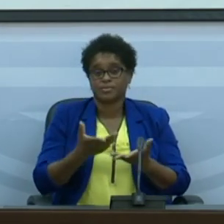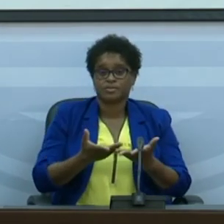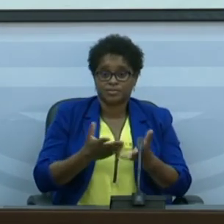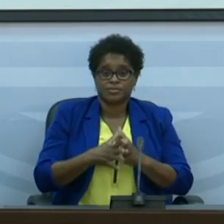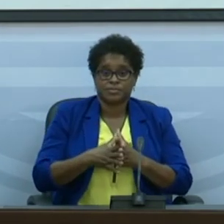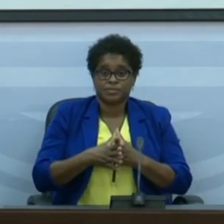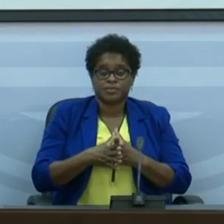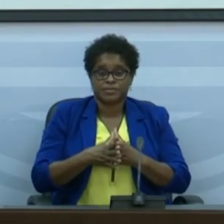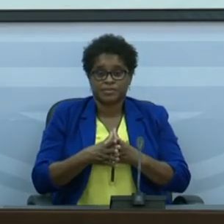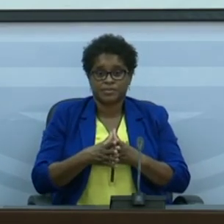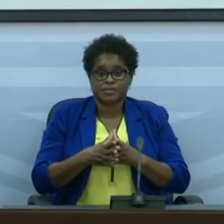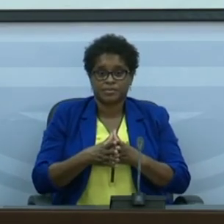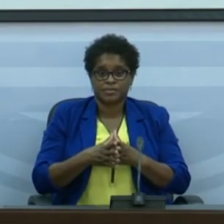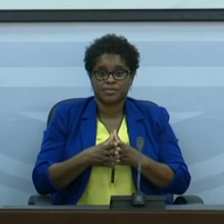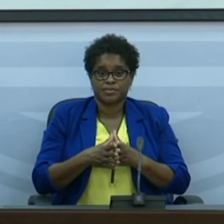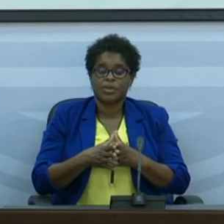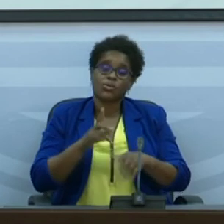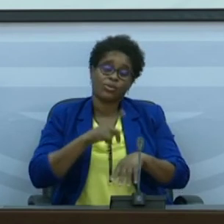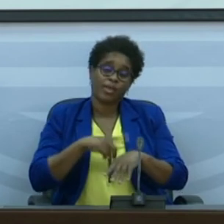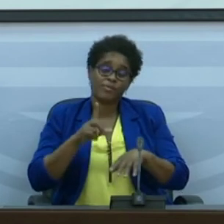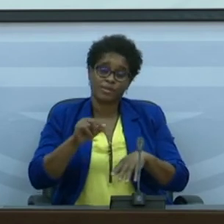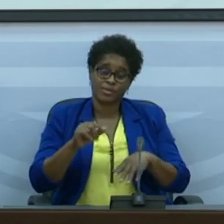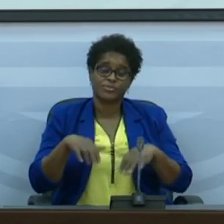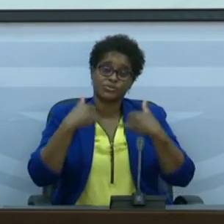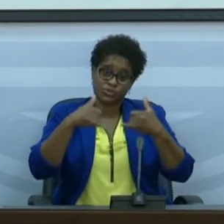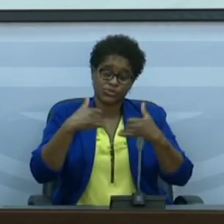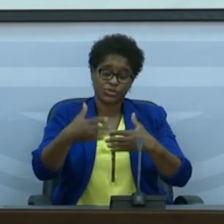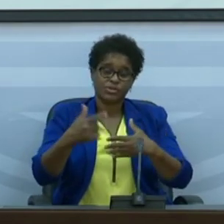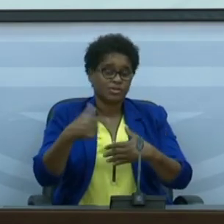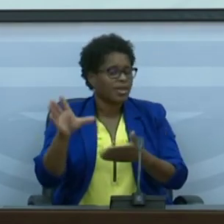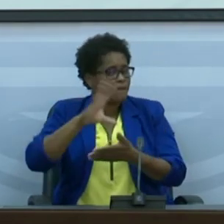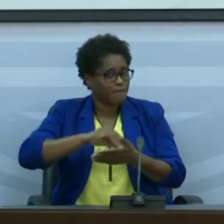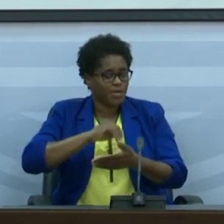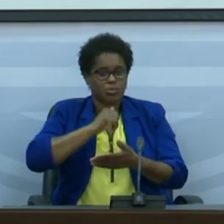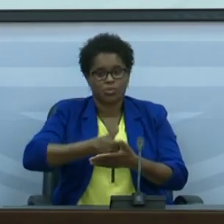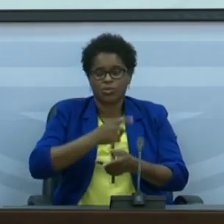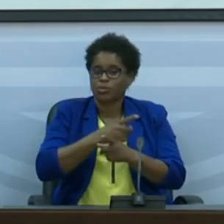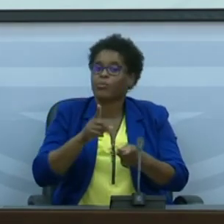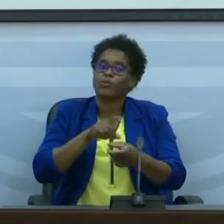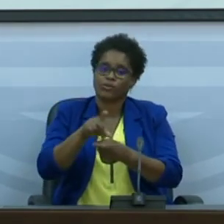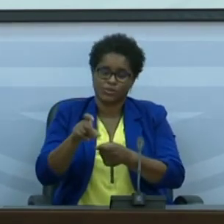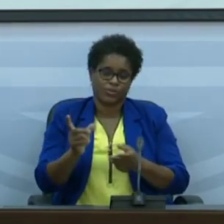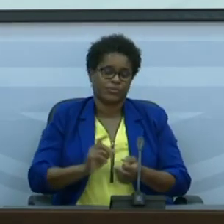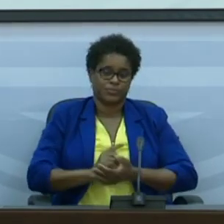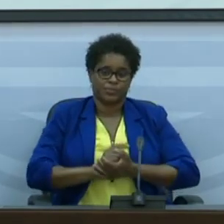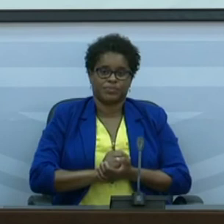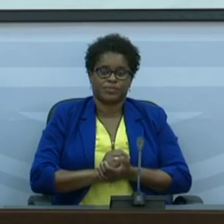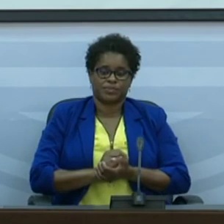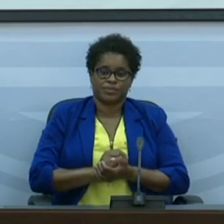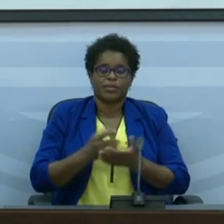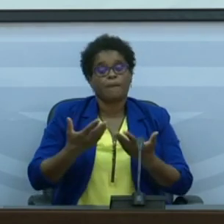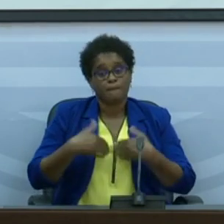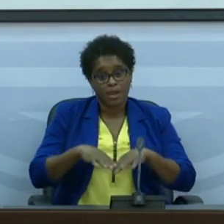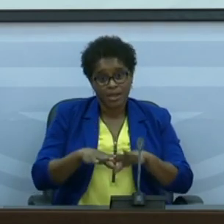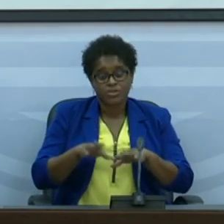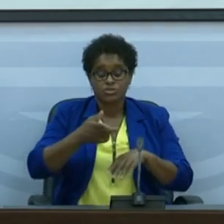nos tempos seguintes que não tenhamos mais óbitos por causa do Covid-19 mas